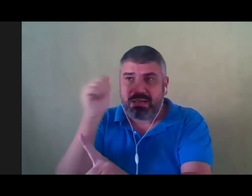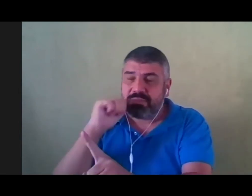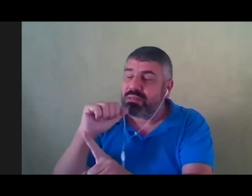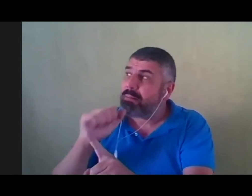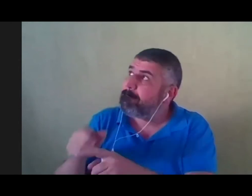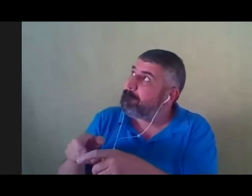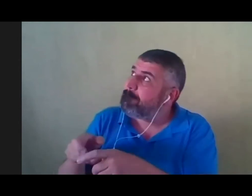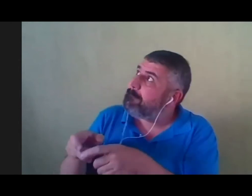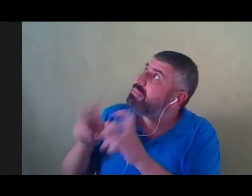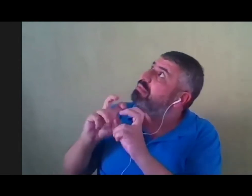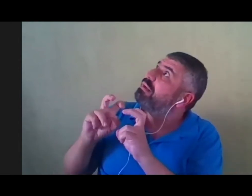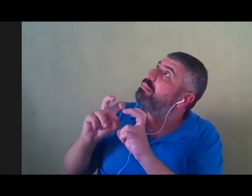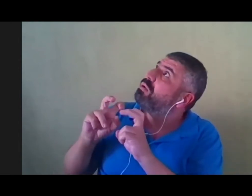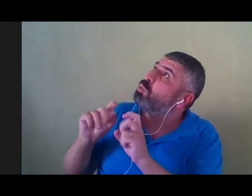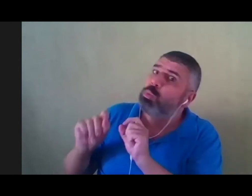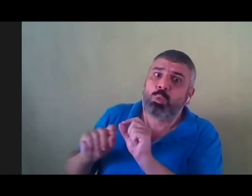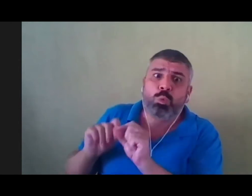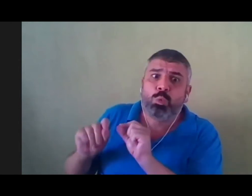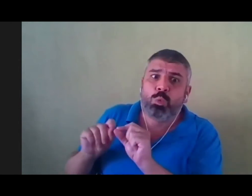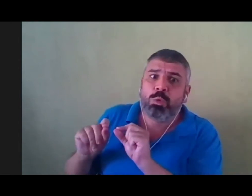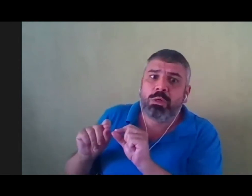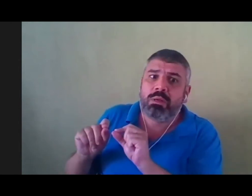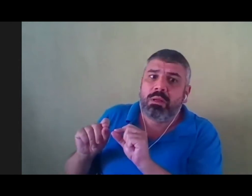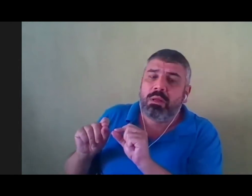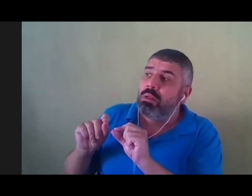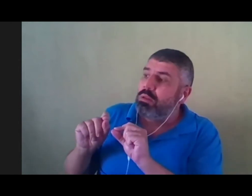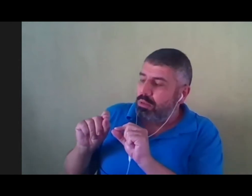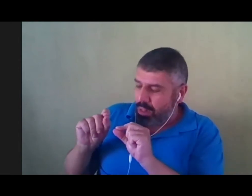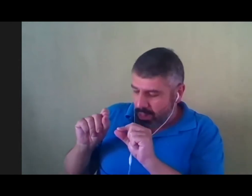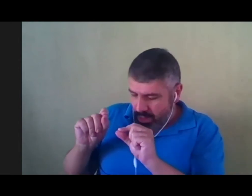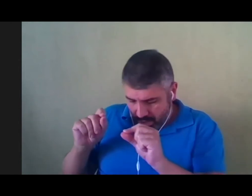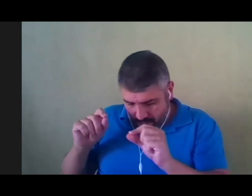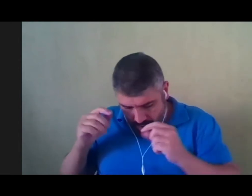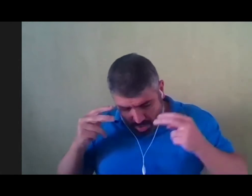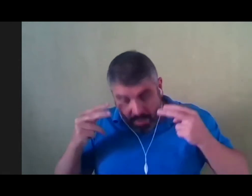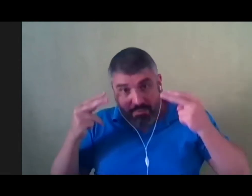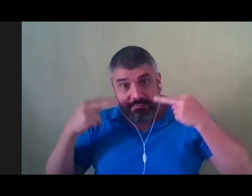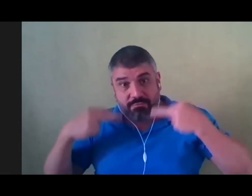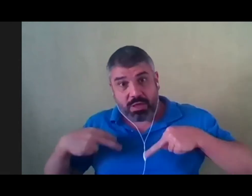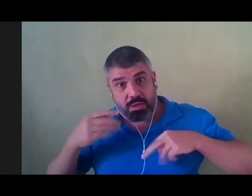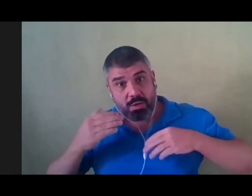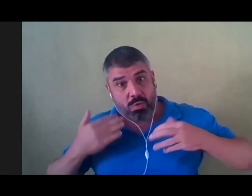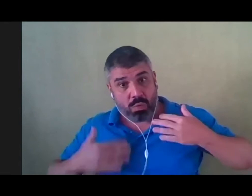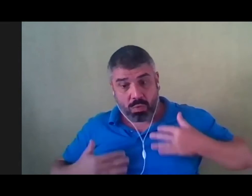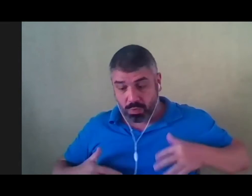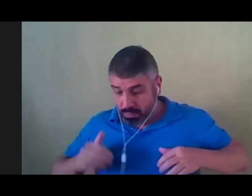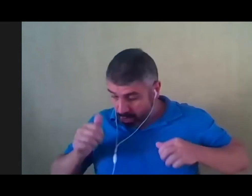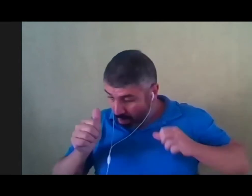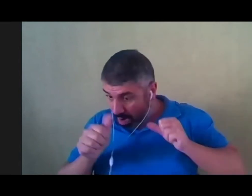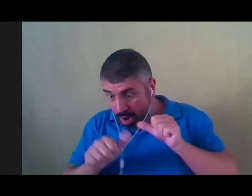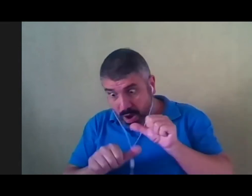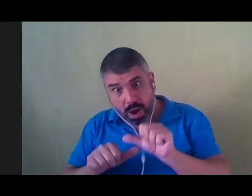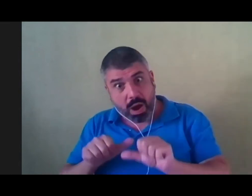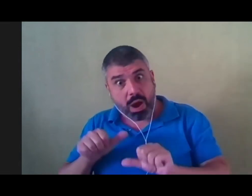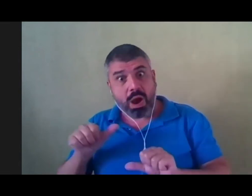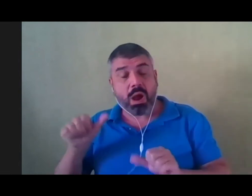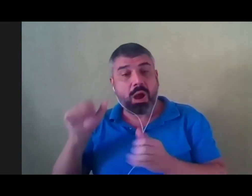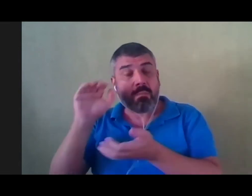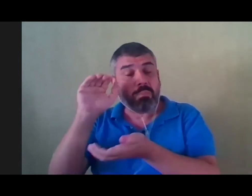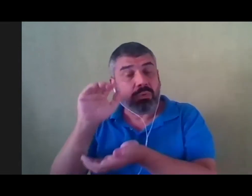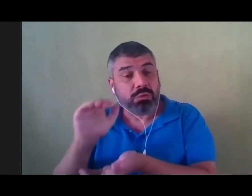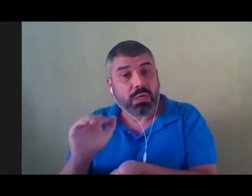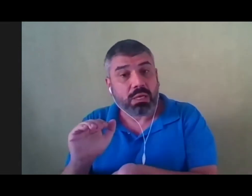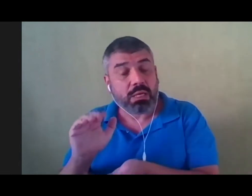estava. O seu corpo transformado numa boneca. Em frente ao cortejo do maracatu.